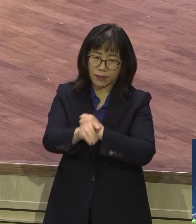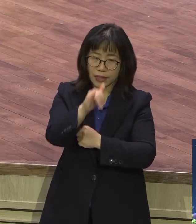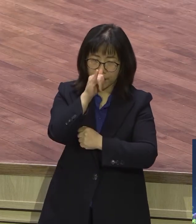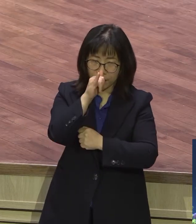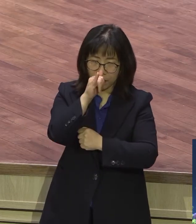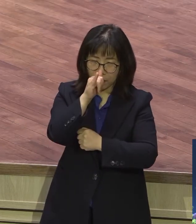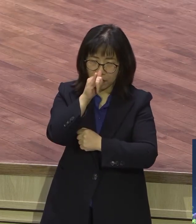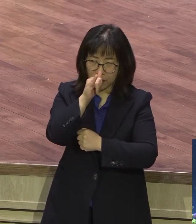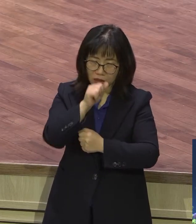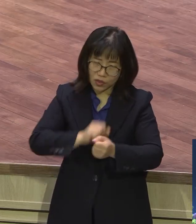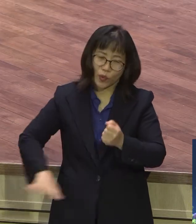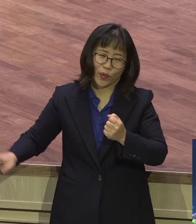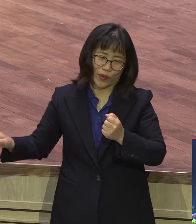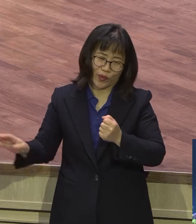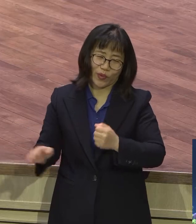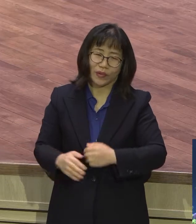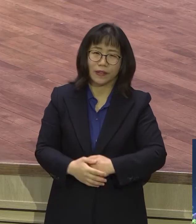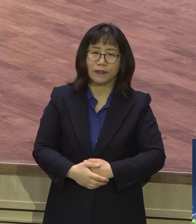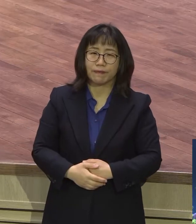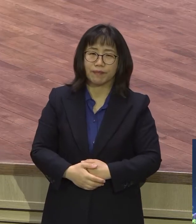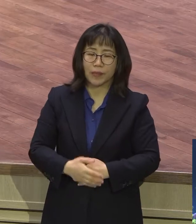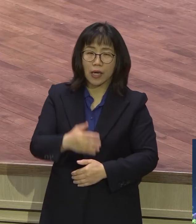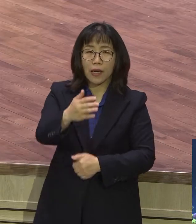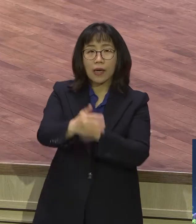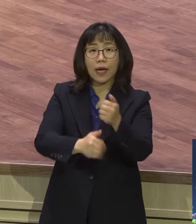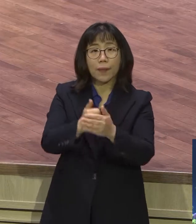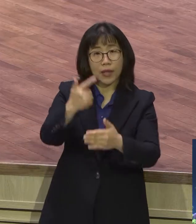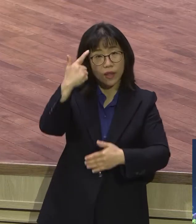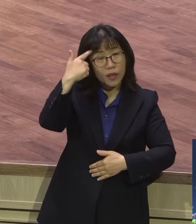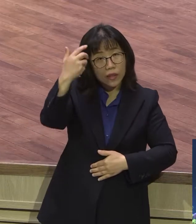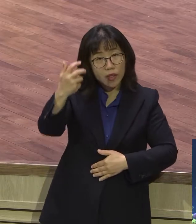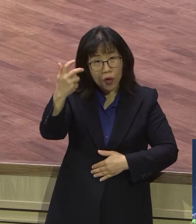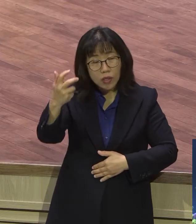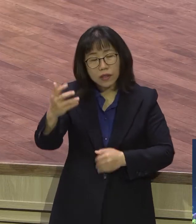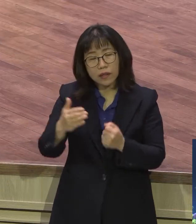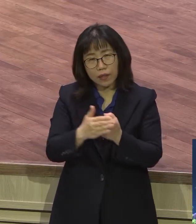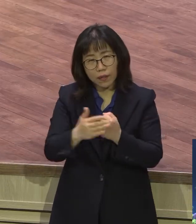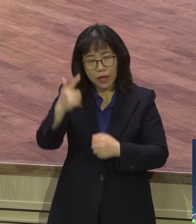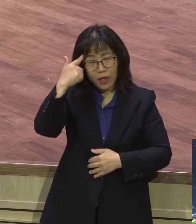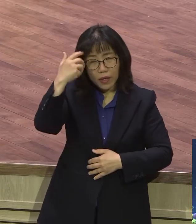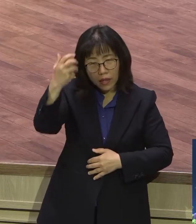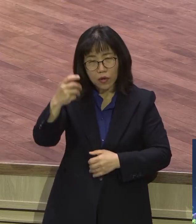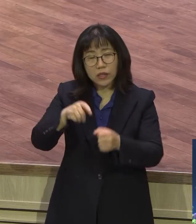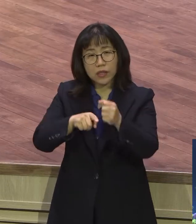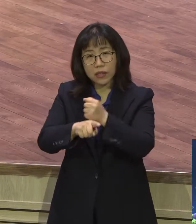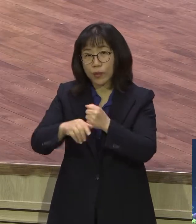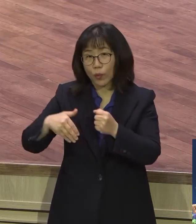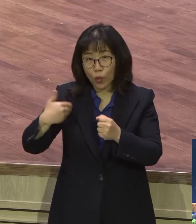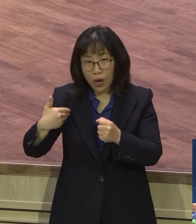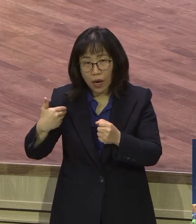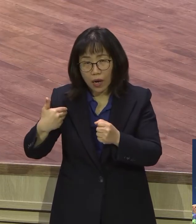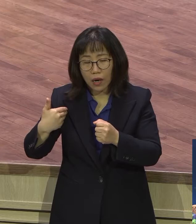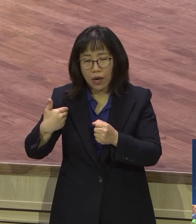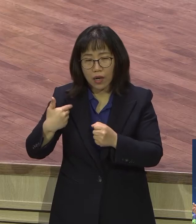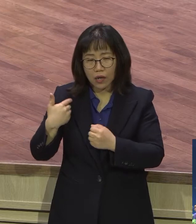하나님은 영이시니 하나님의 말씀은 다 영적인데 영적 의미를 모르고 육적 의미를 가지고 살고 있어요.